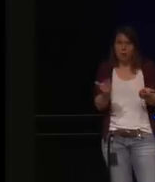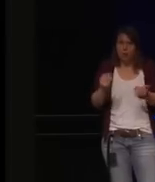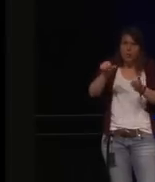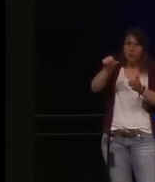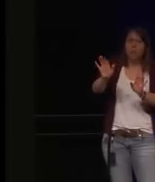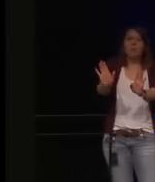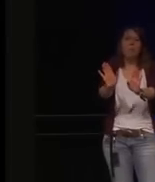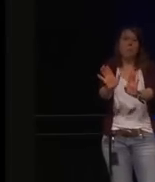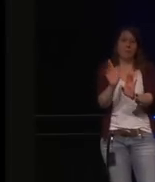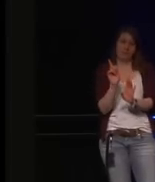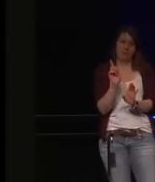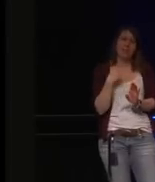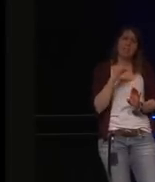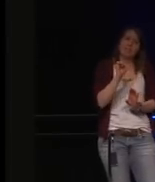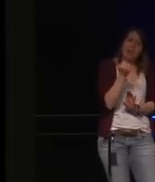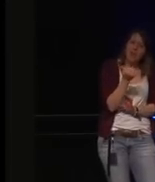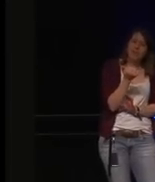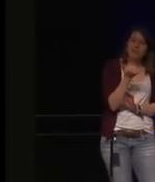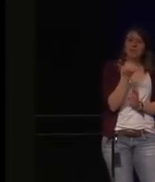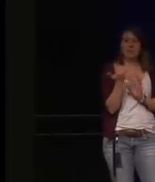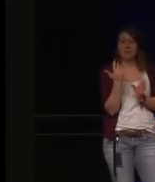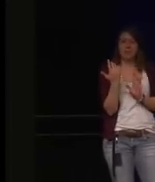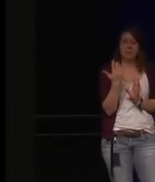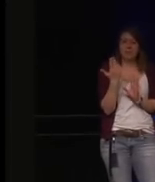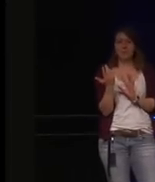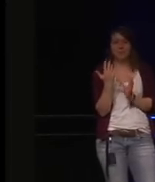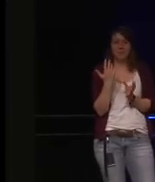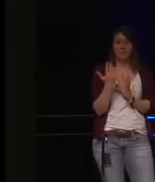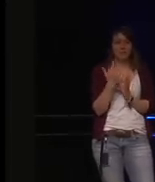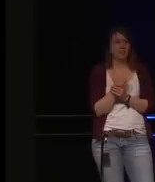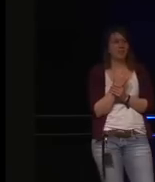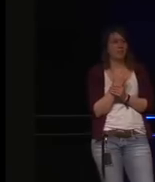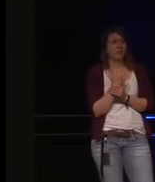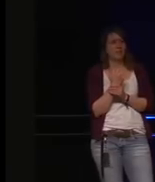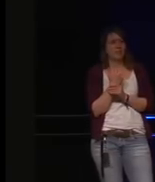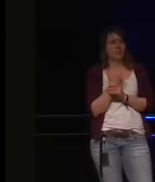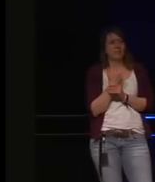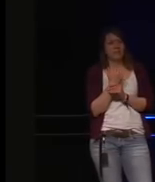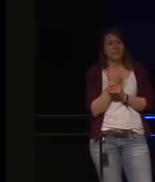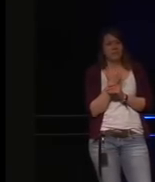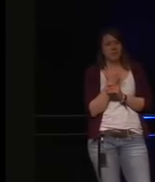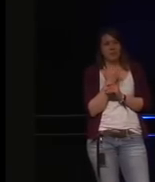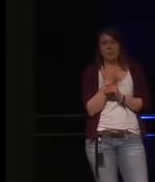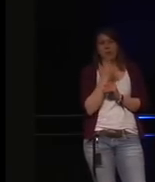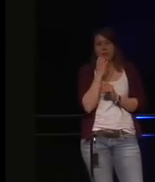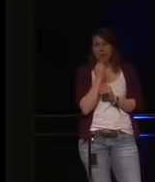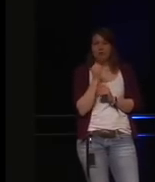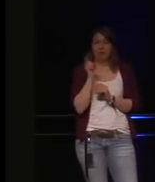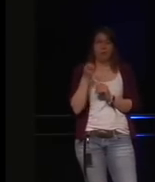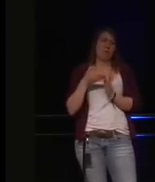Bevor ich jetzt den Button drücke, rede ich noch ein bisschen über Kayla.